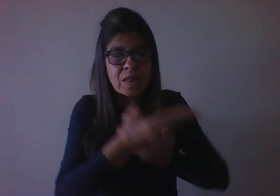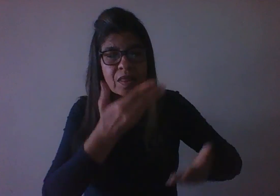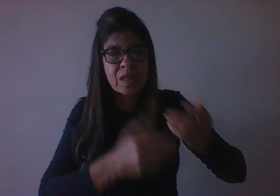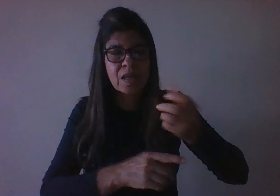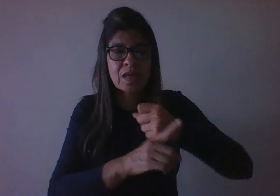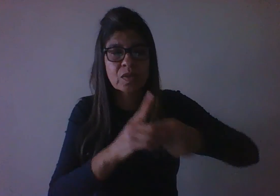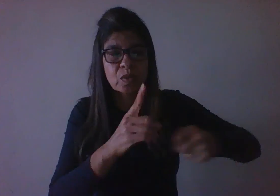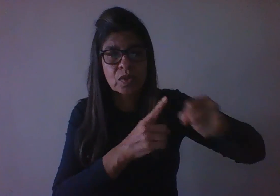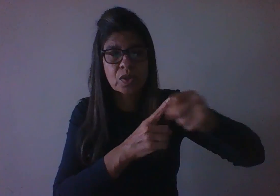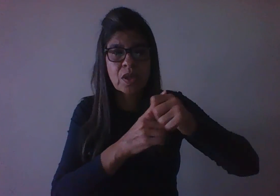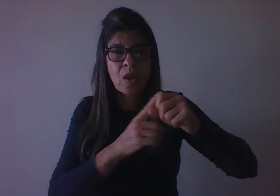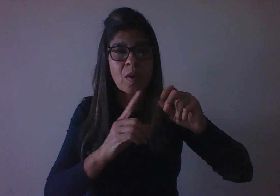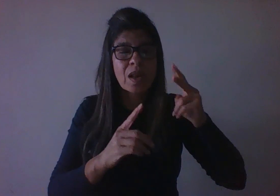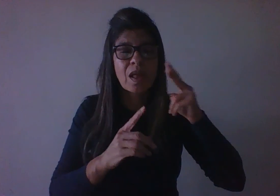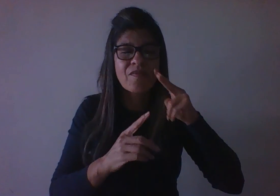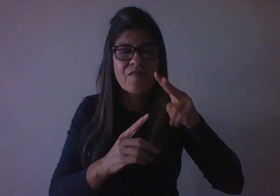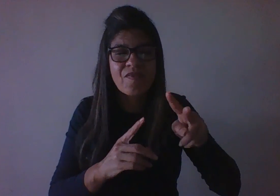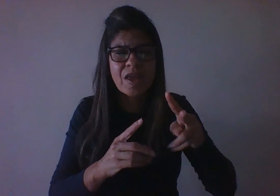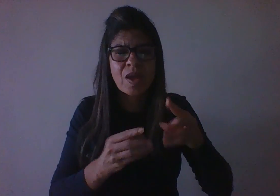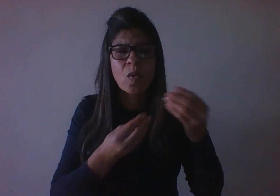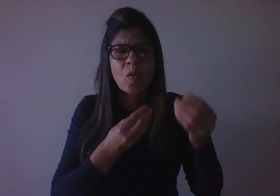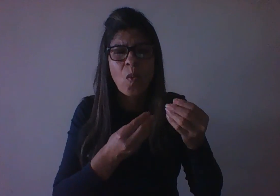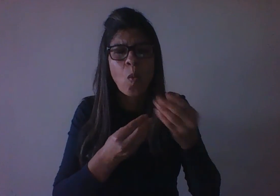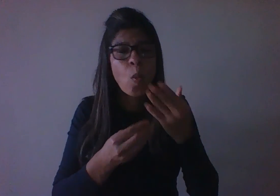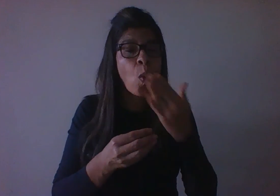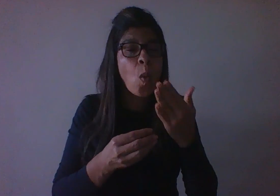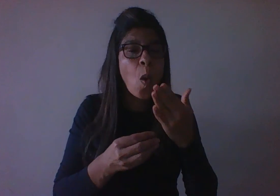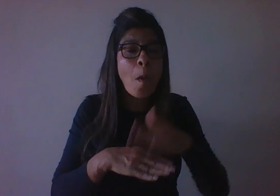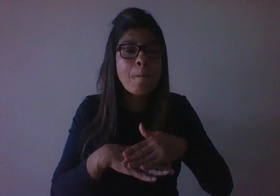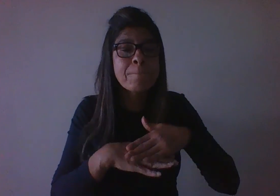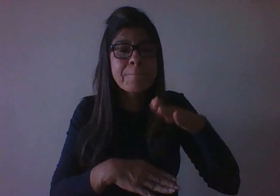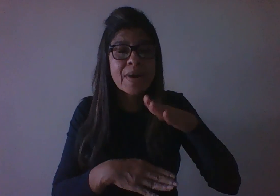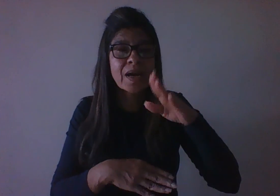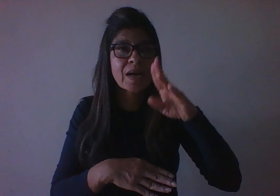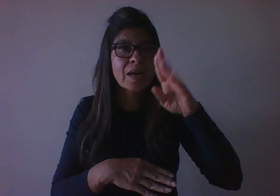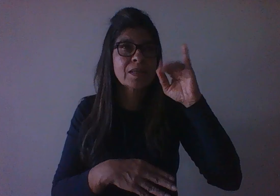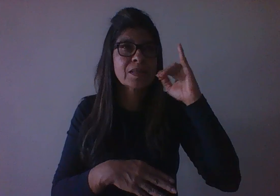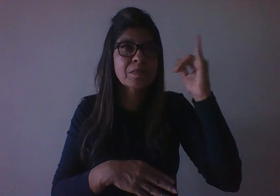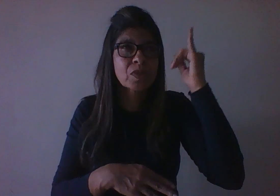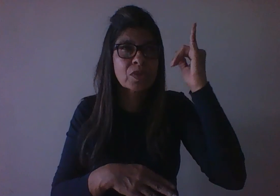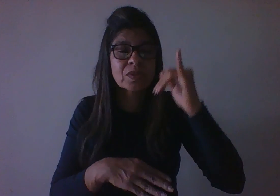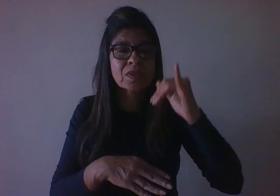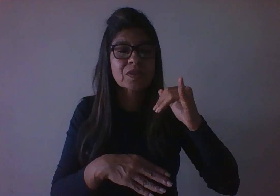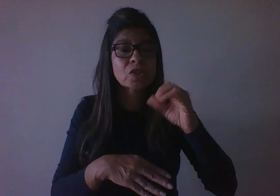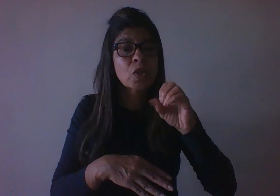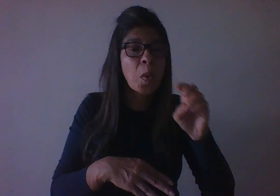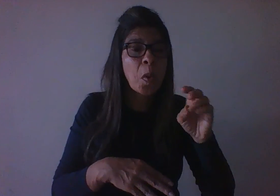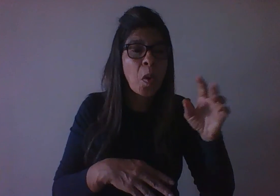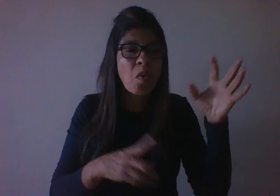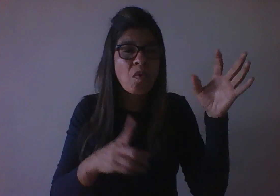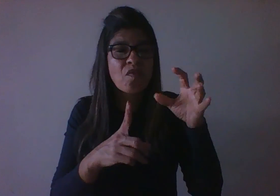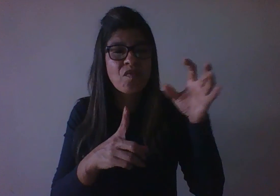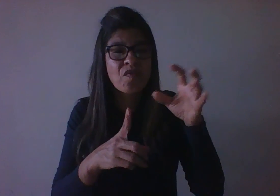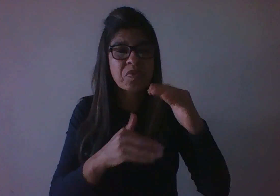ou menos importantes, que exercem mais ou menos influência no processo de maturação do organismo.